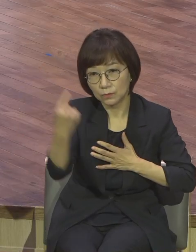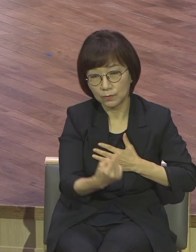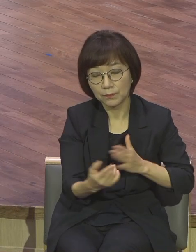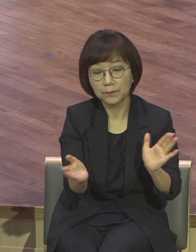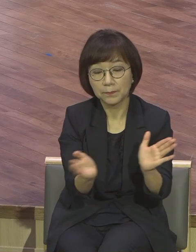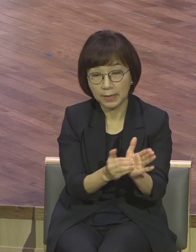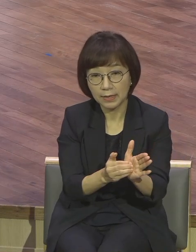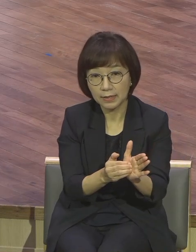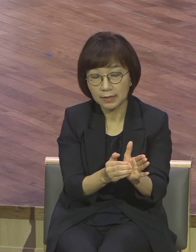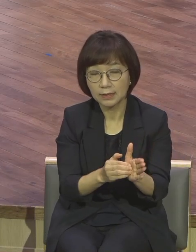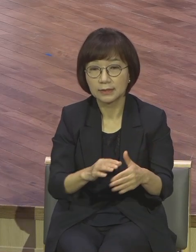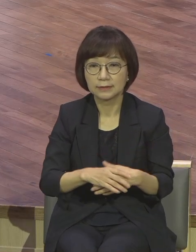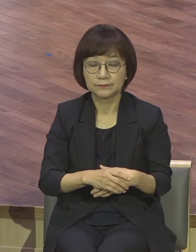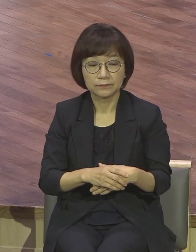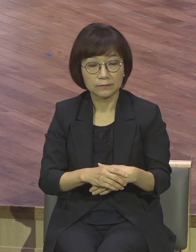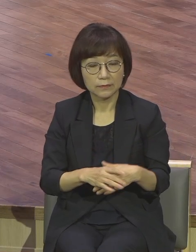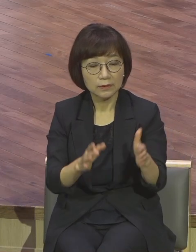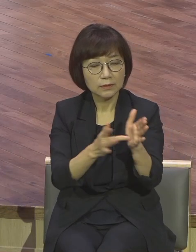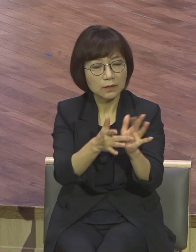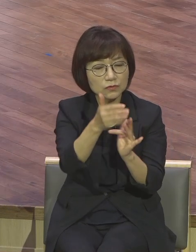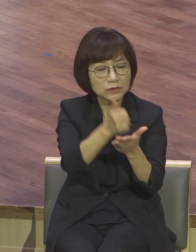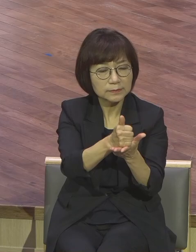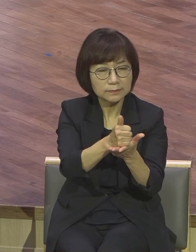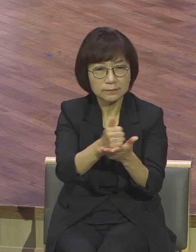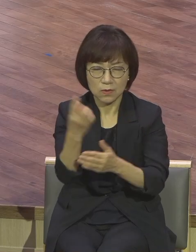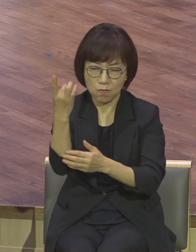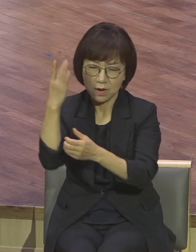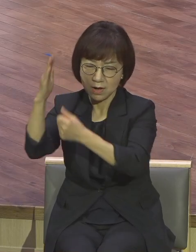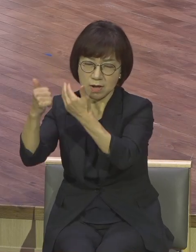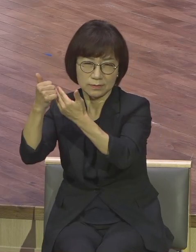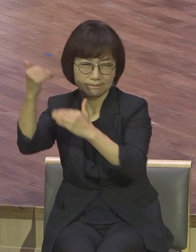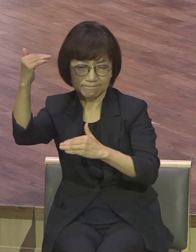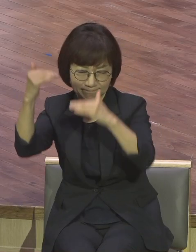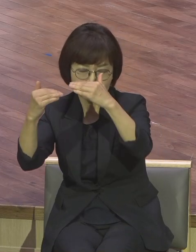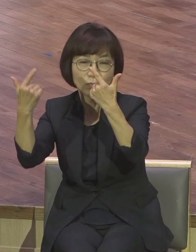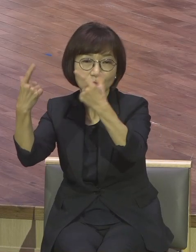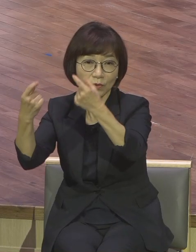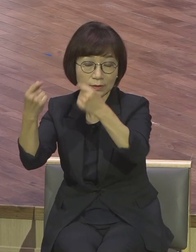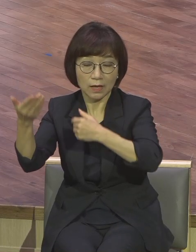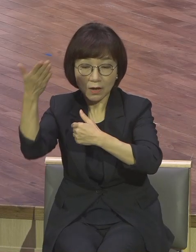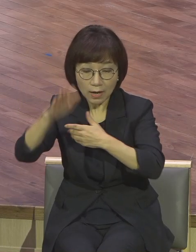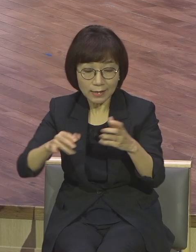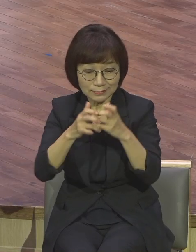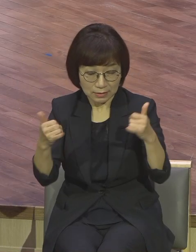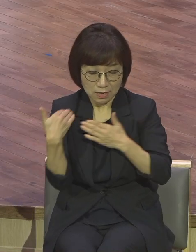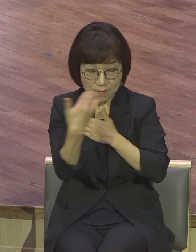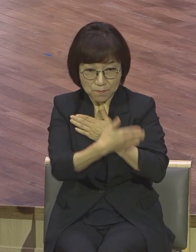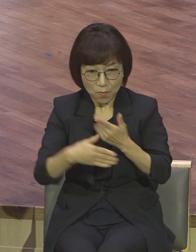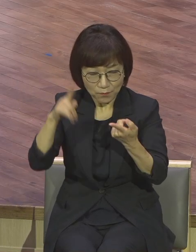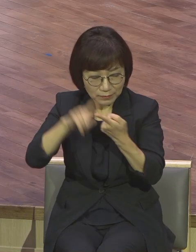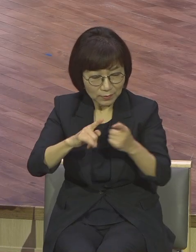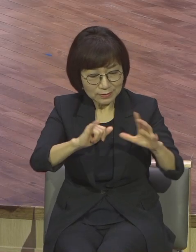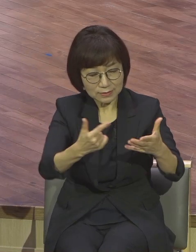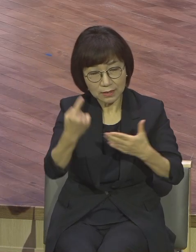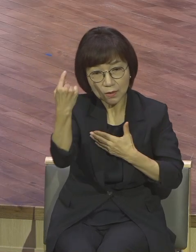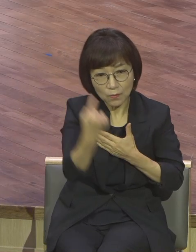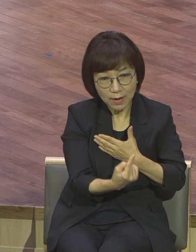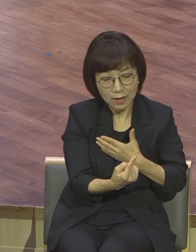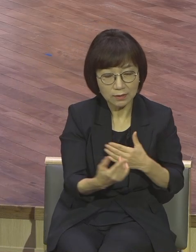예수님이 하나님이지만은 100% 인간이에요 100% 하나님이지만은 100% 인간이에요